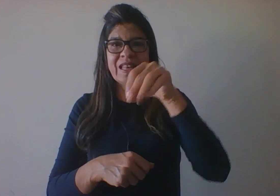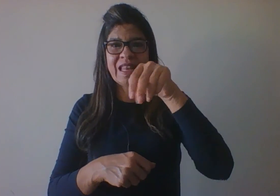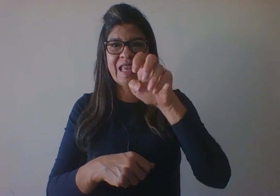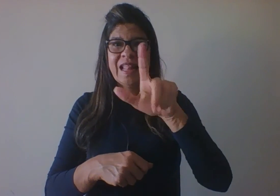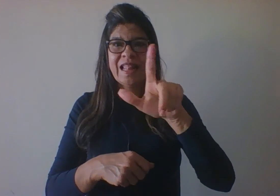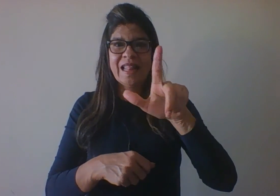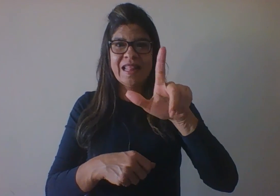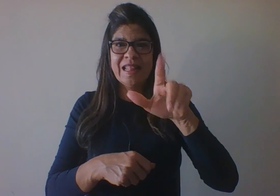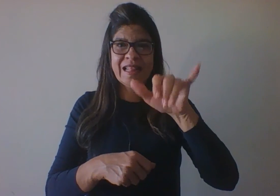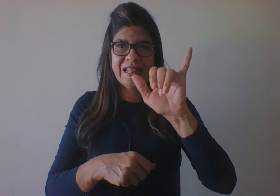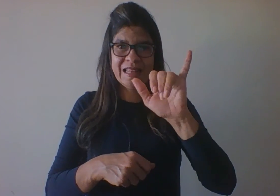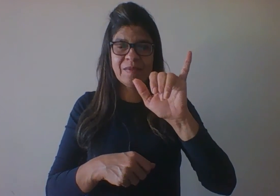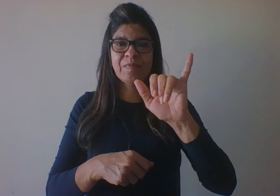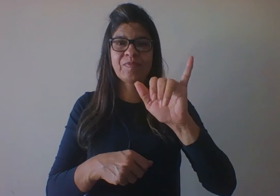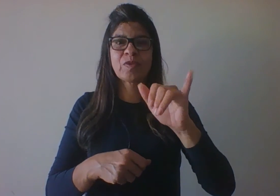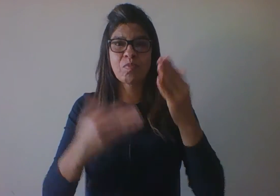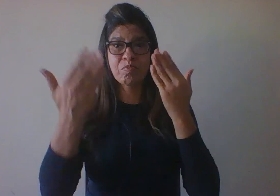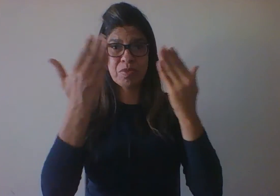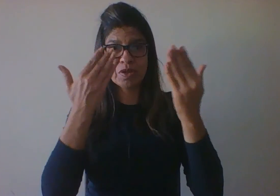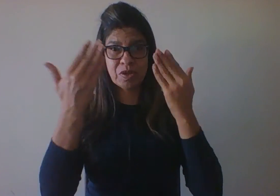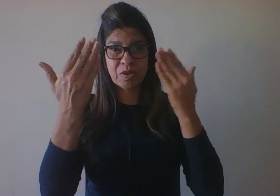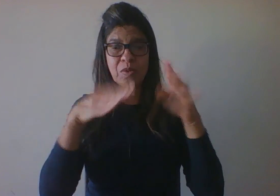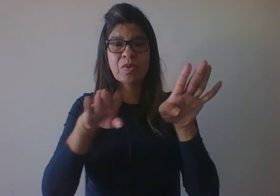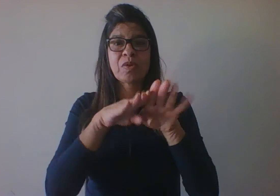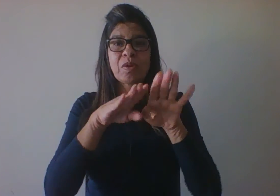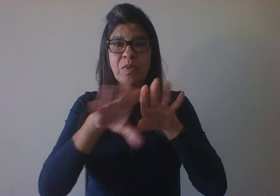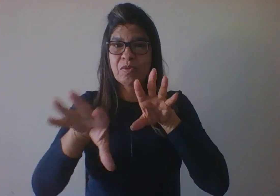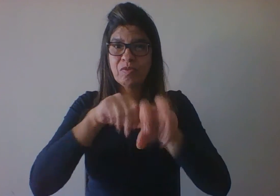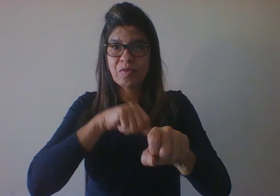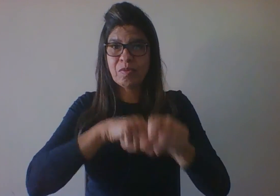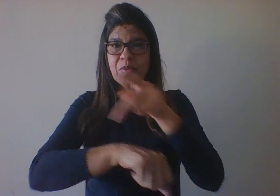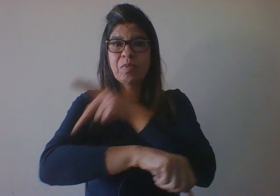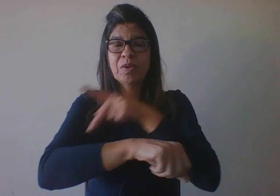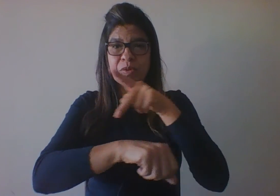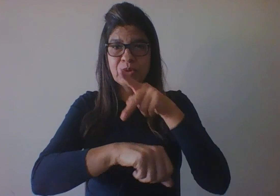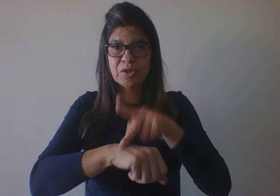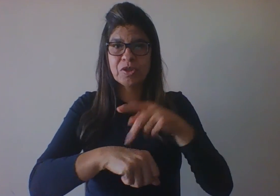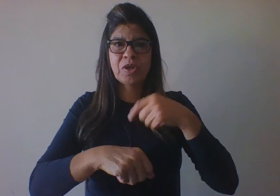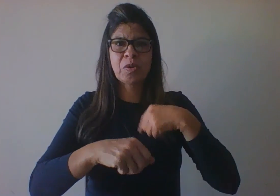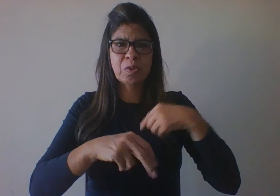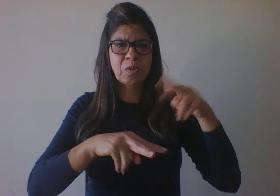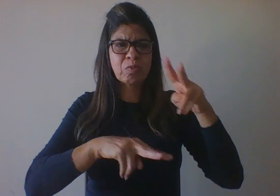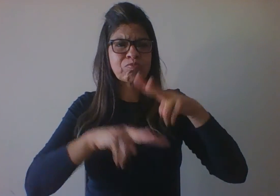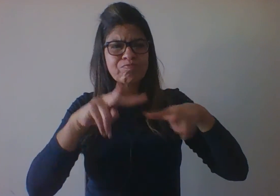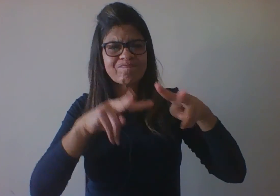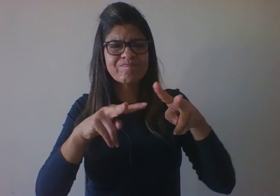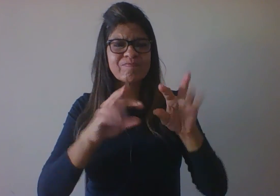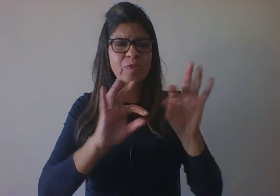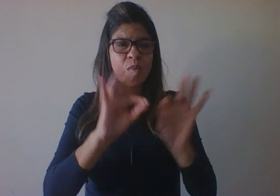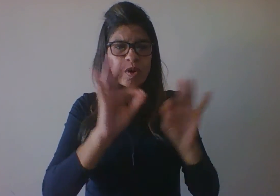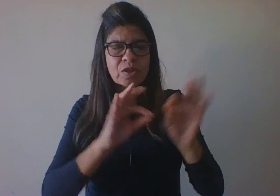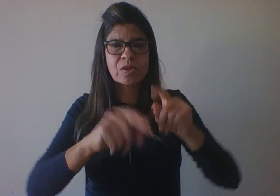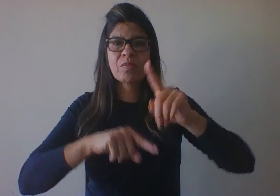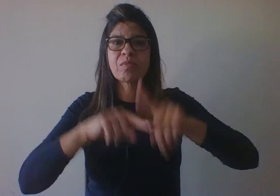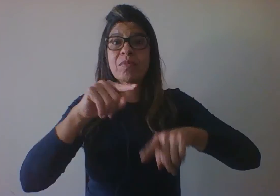fazendo uma apresentação do nosso material da disciplina e do nosso caderno de dados.